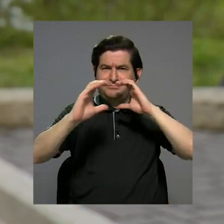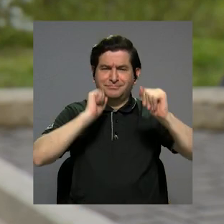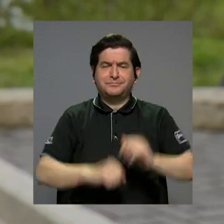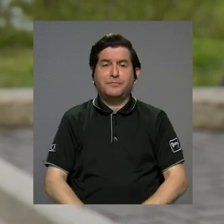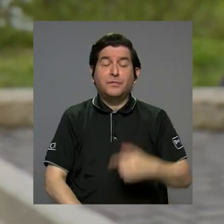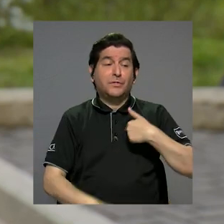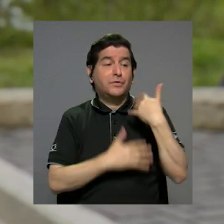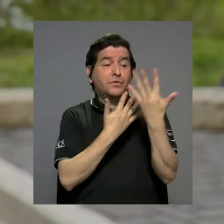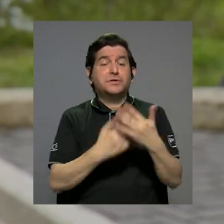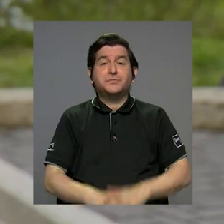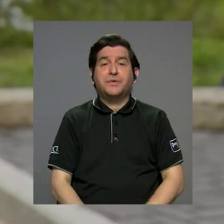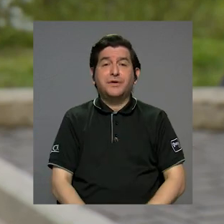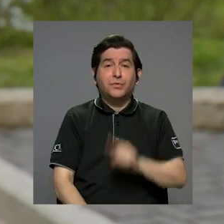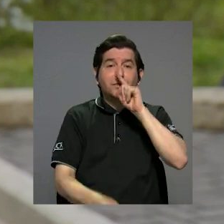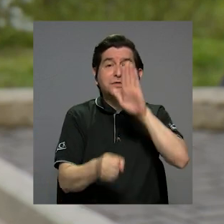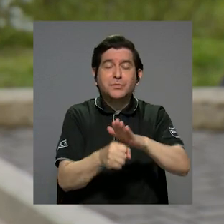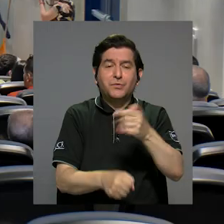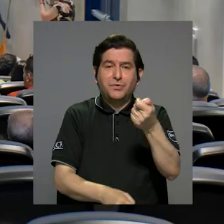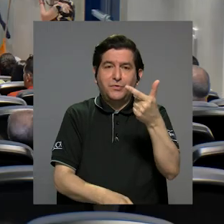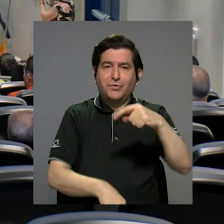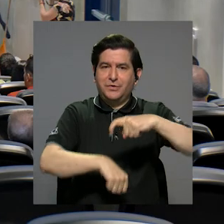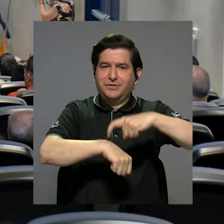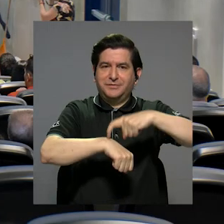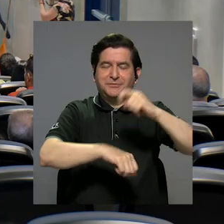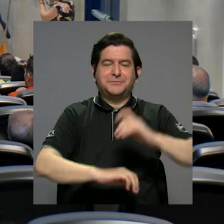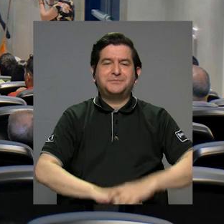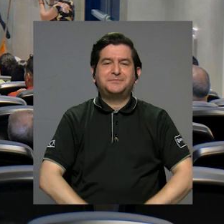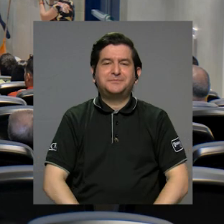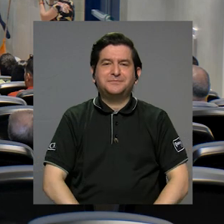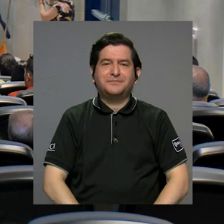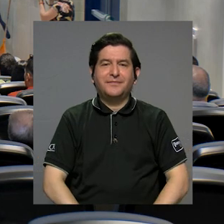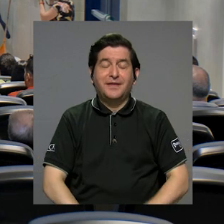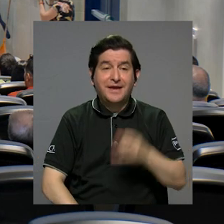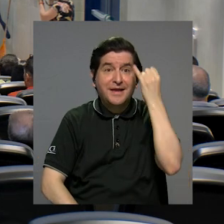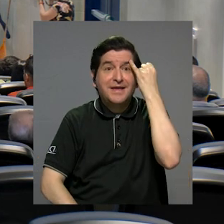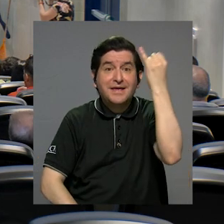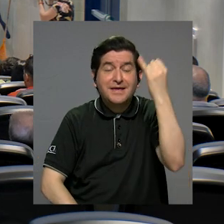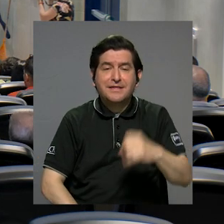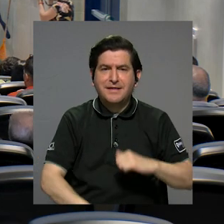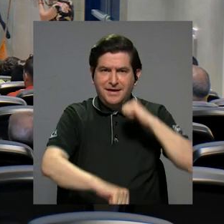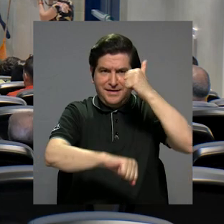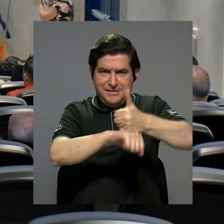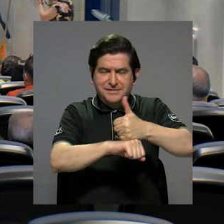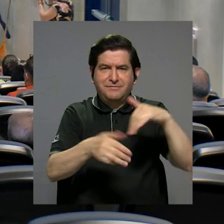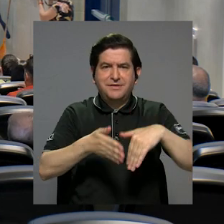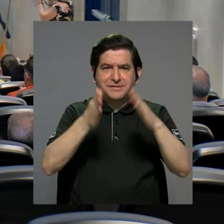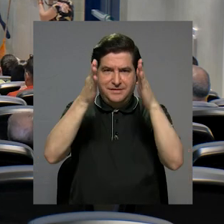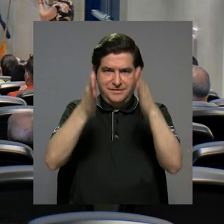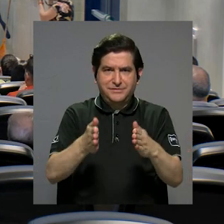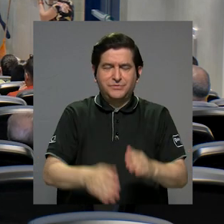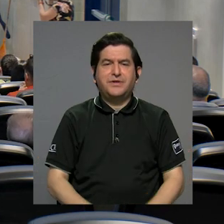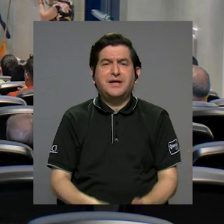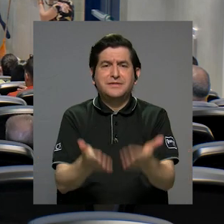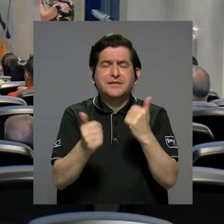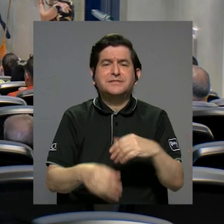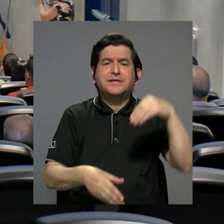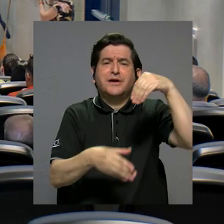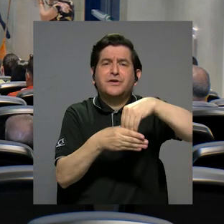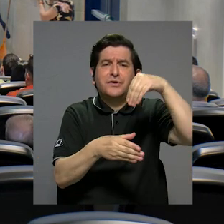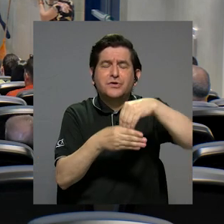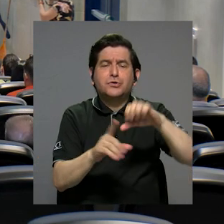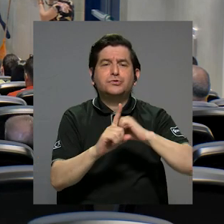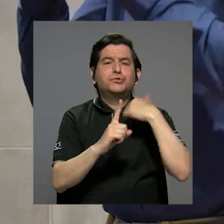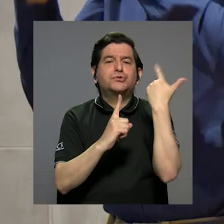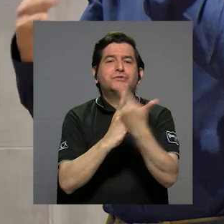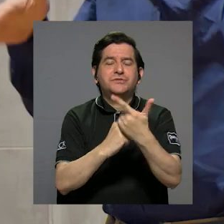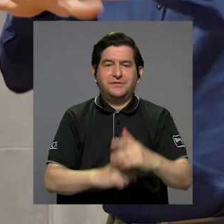y yo espero celebrarlo a muy corto plazo. Esta fue una iniciativa creada por y para estudiantes que quieran contribuir